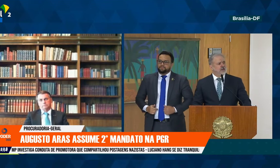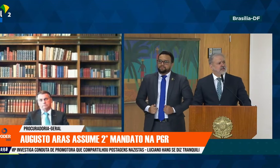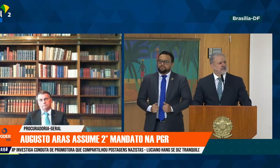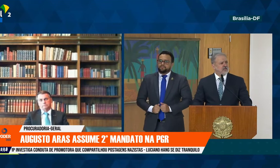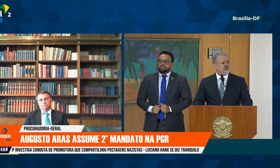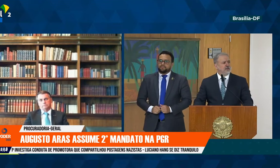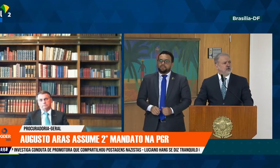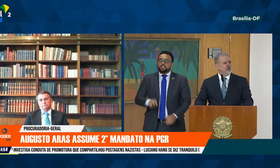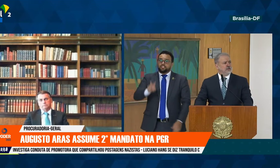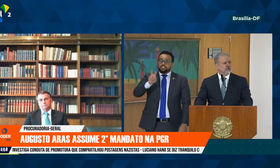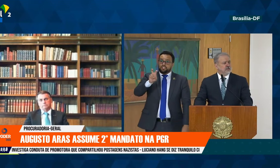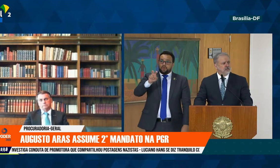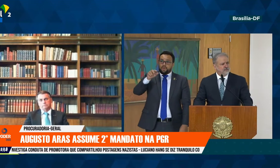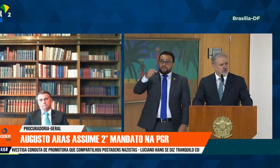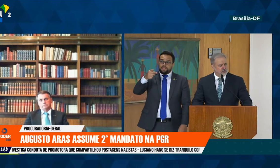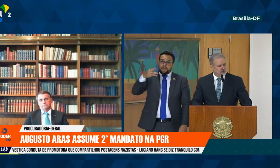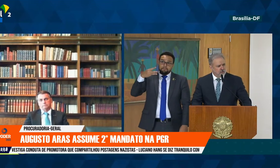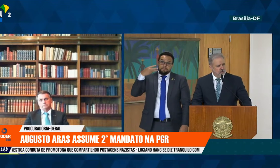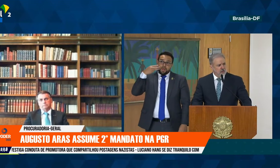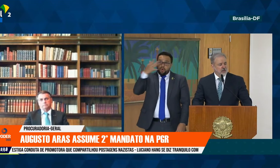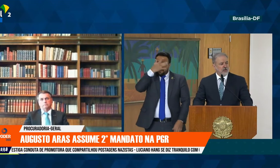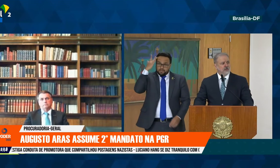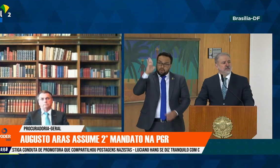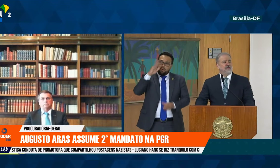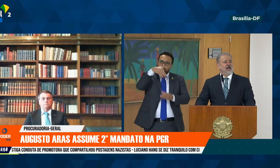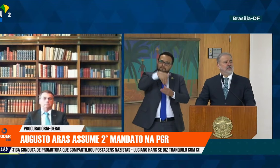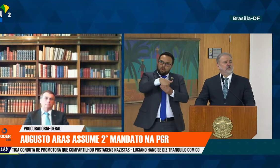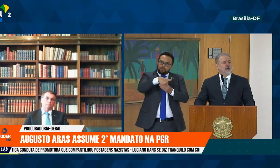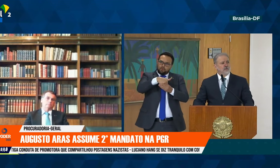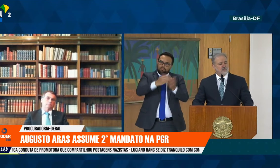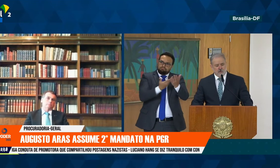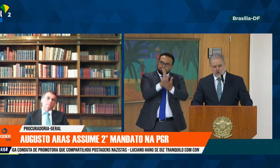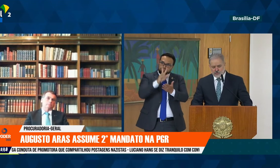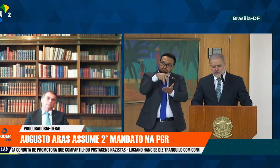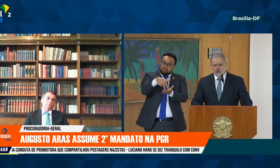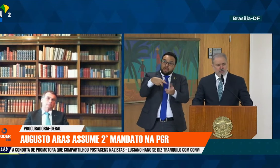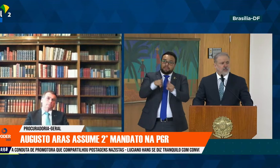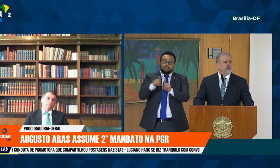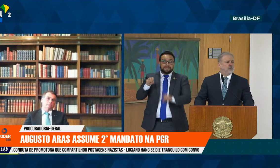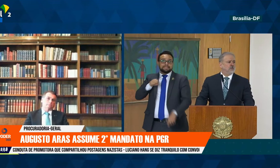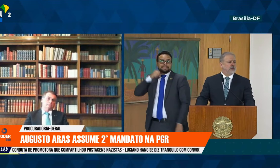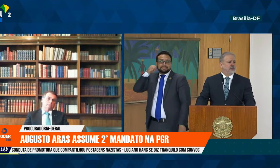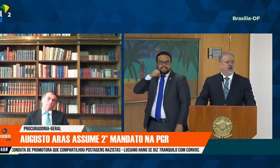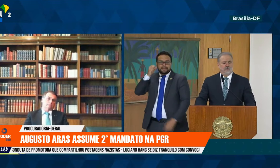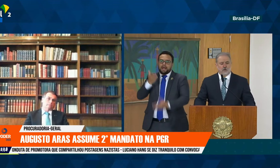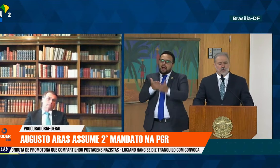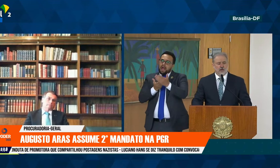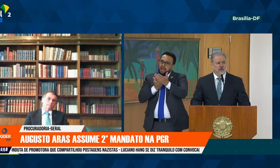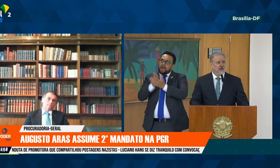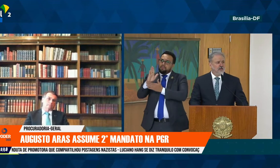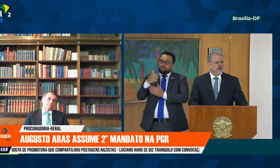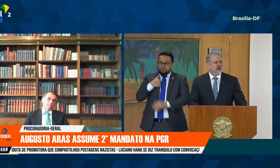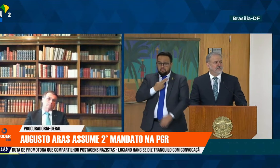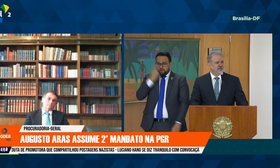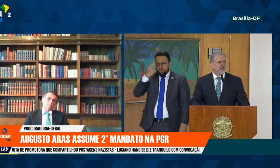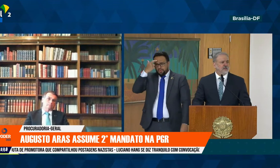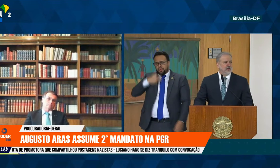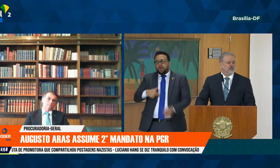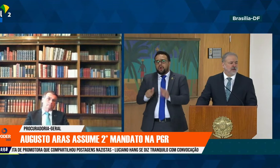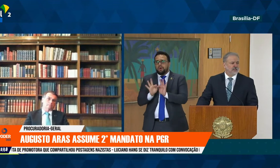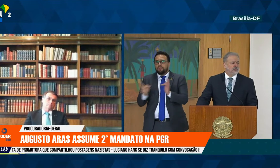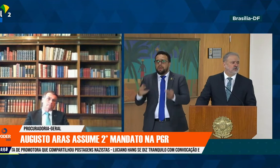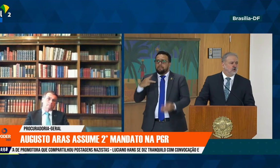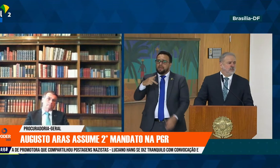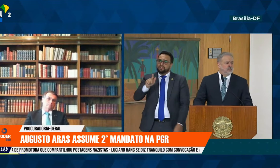quem teve 57 milhões de votos. E o Senado, que aprovou esse modesto Procurador da República, que teve,